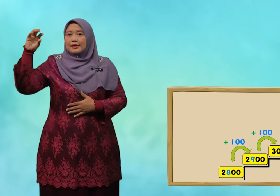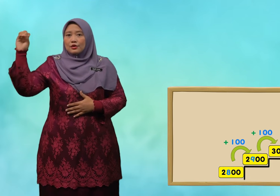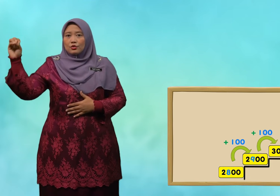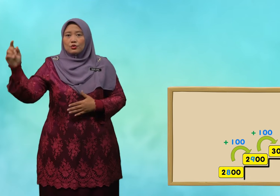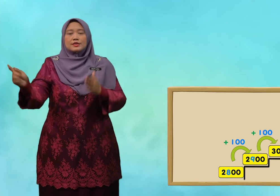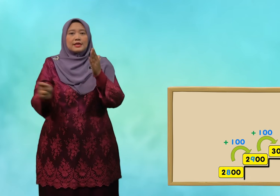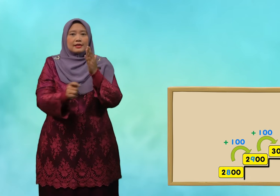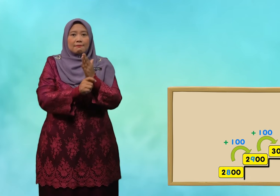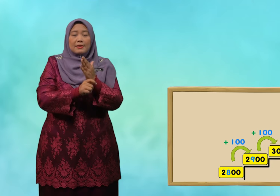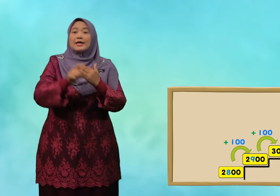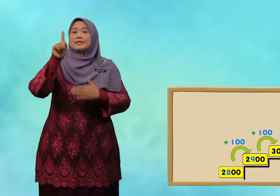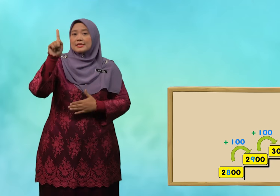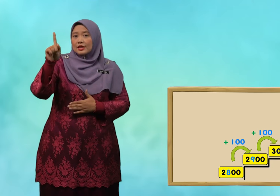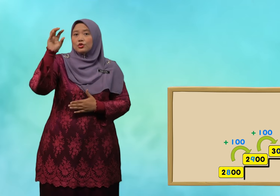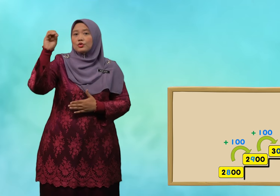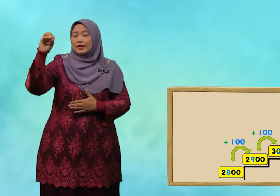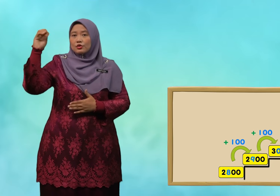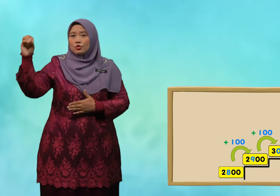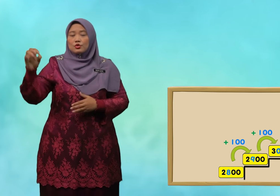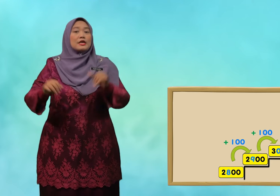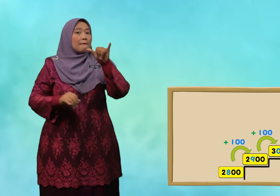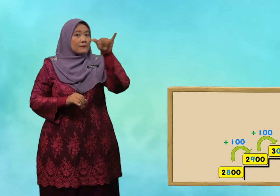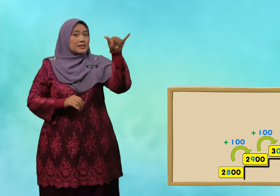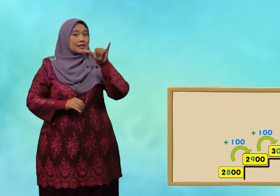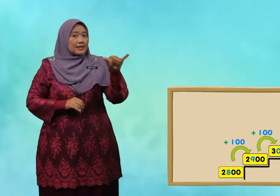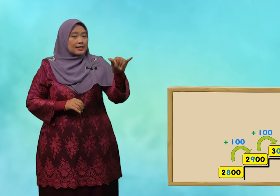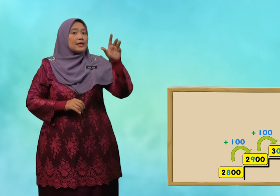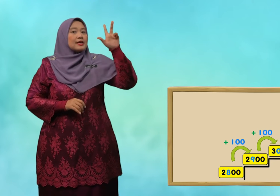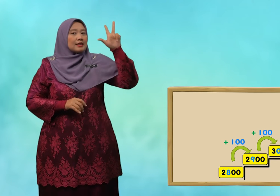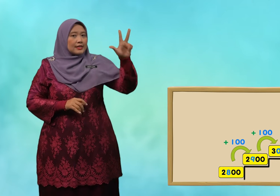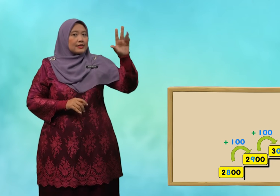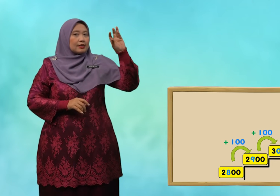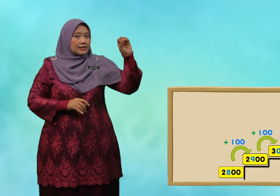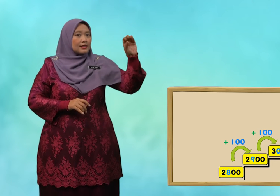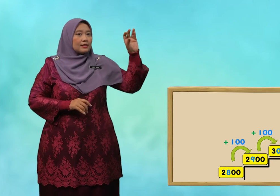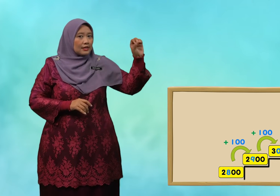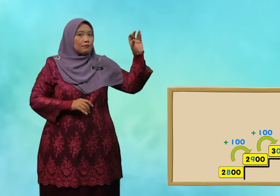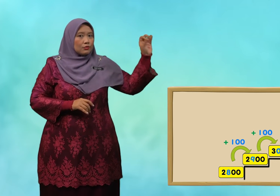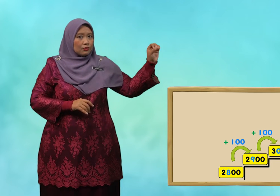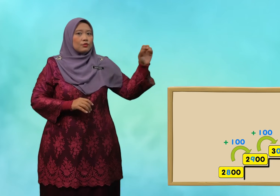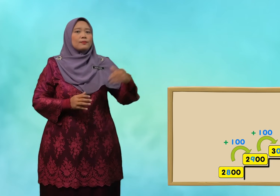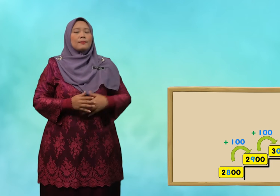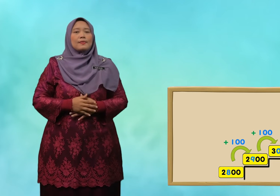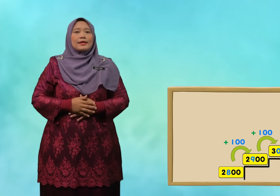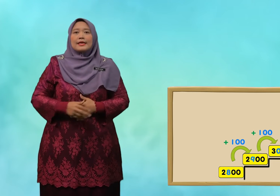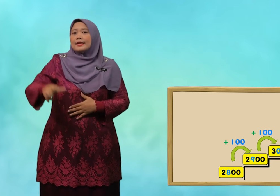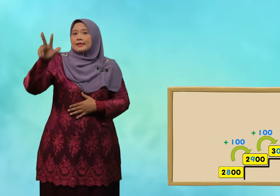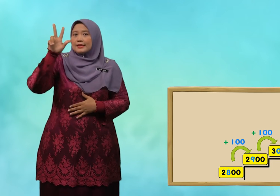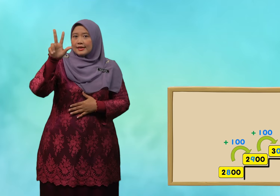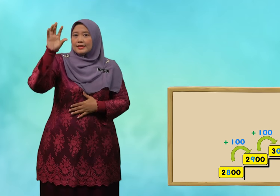ditambah 1,100 menjadi 3,000 3